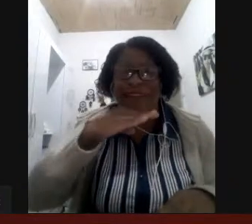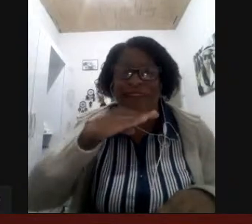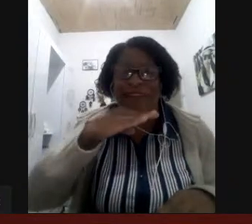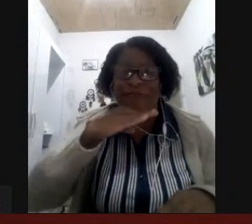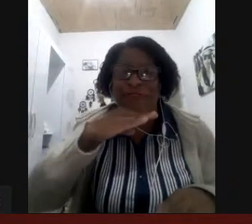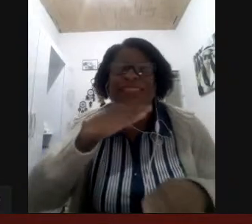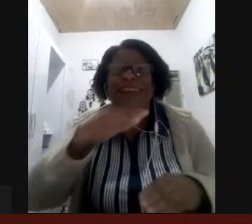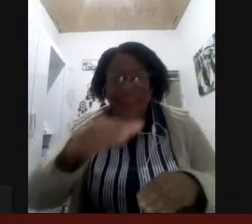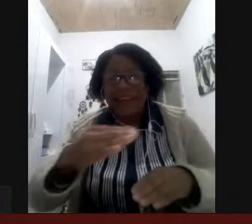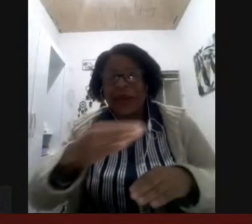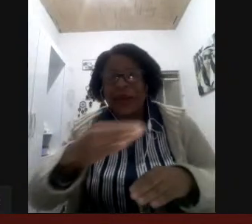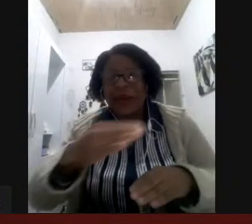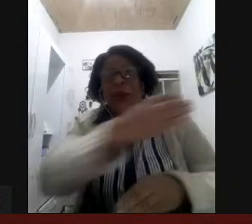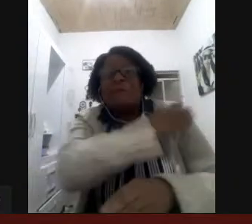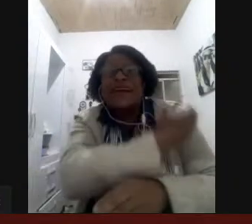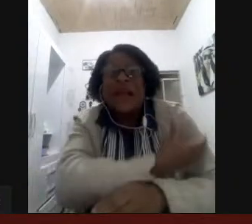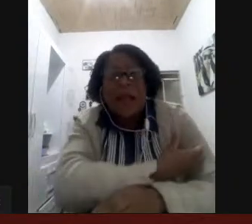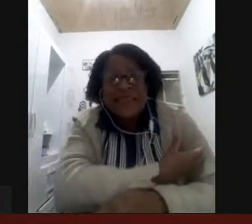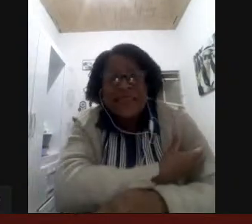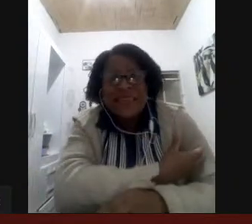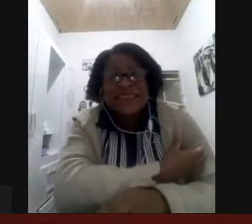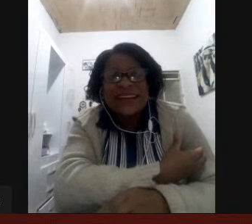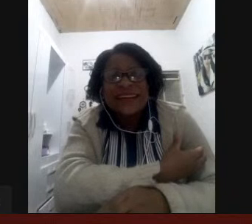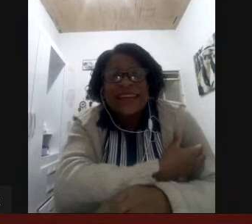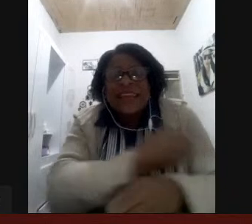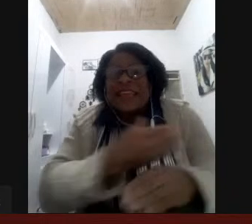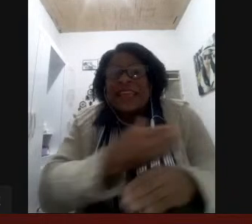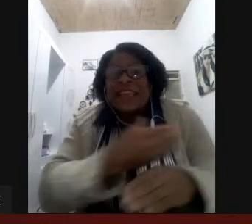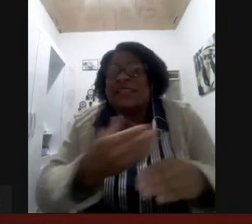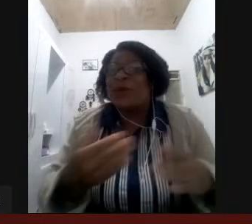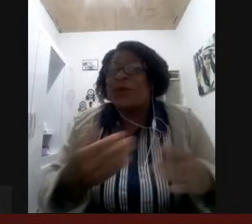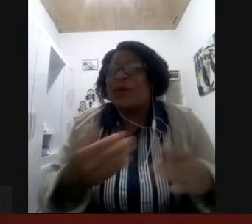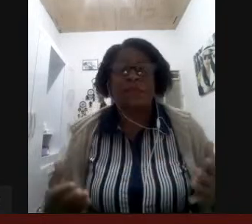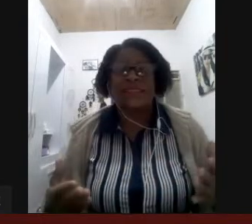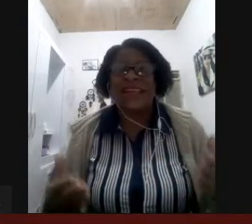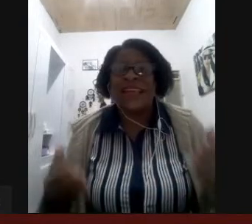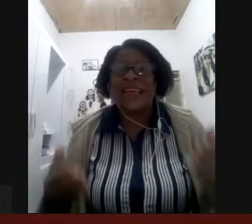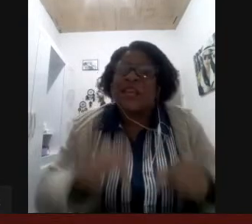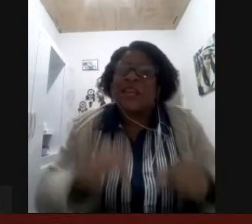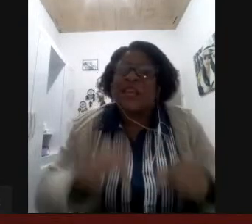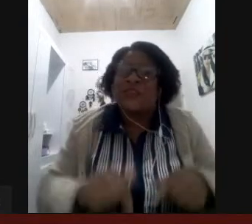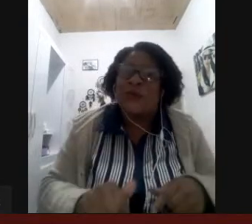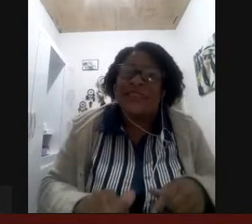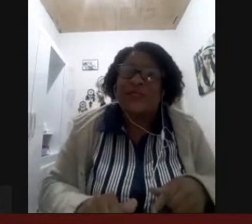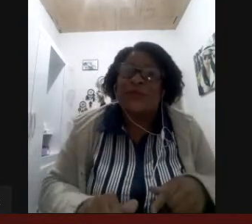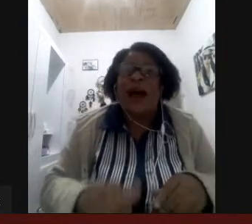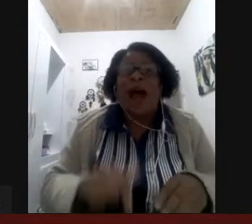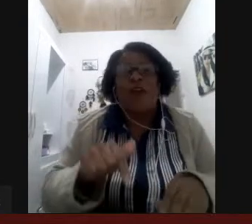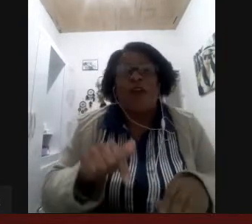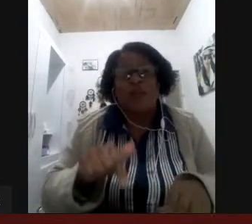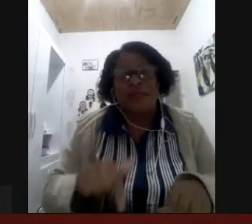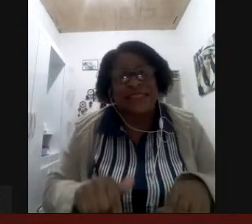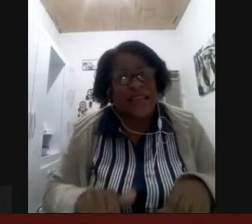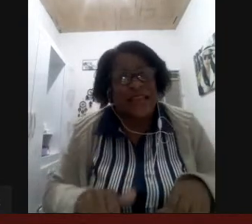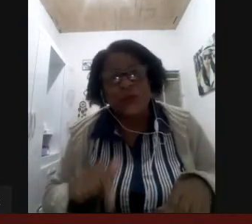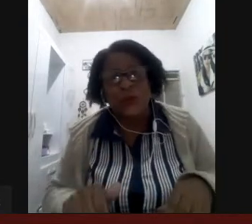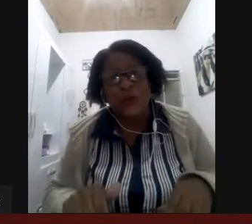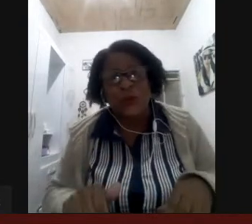fruta com a manga da camisa isso é coisa simples se desde o início alfabetizasse o surdo